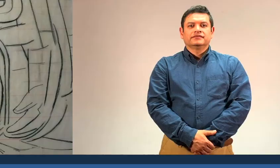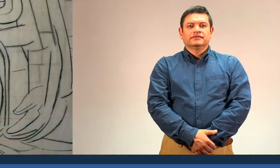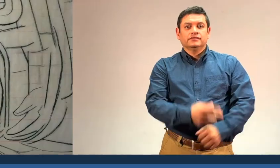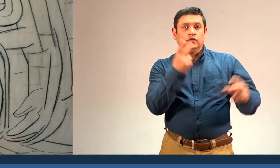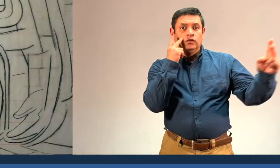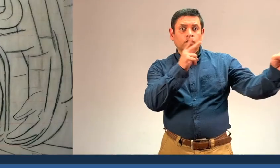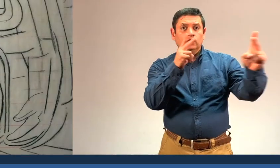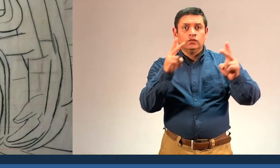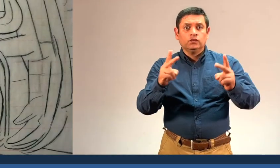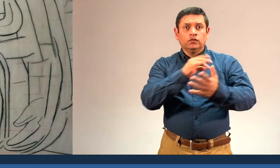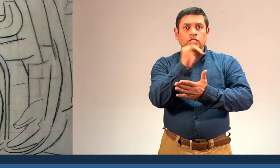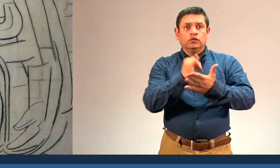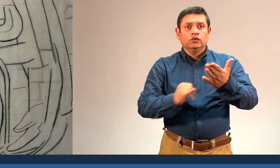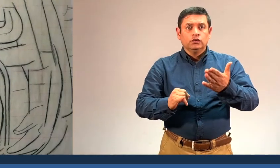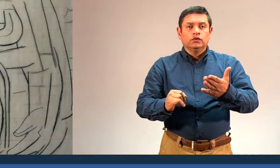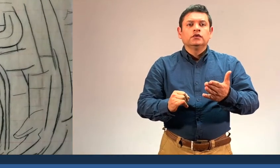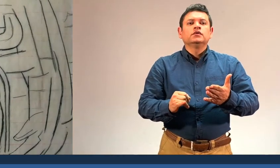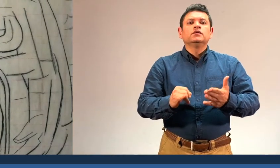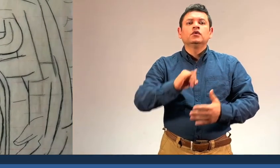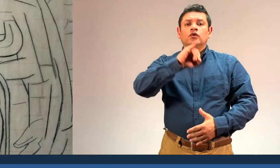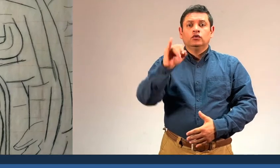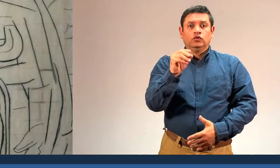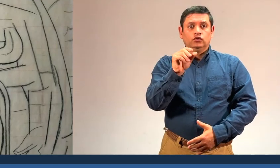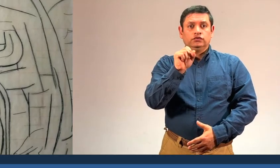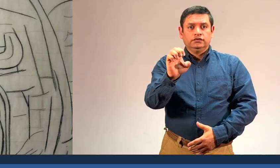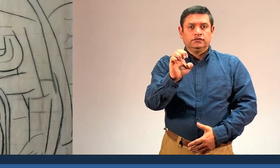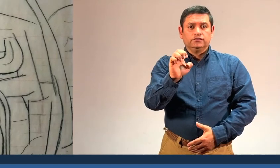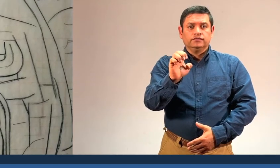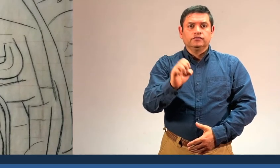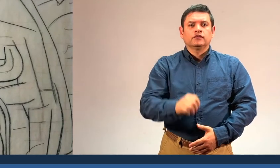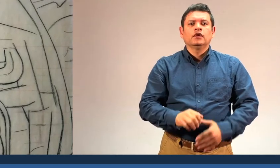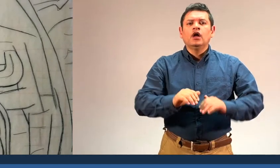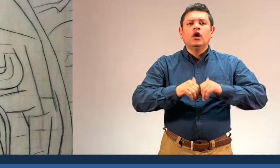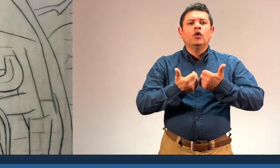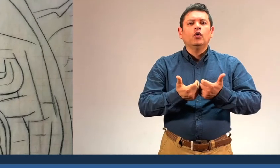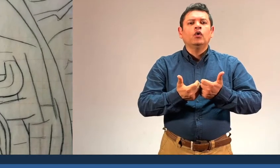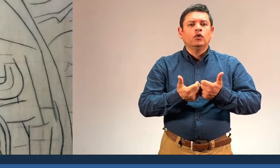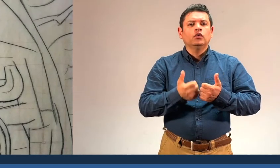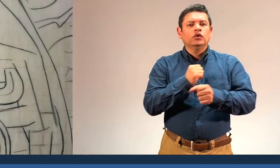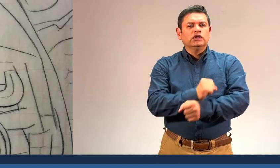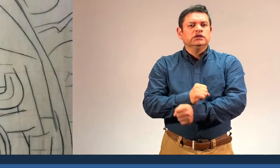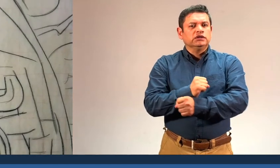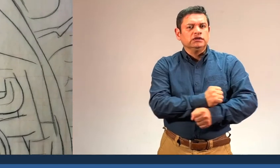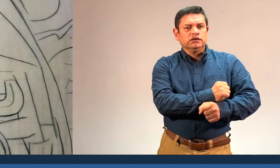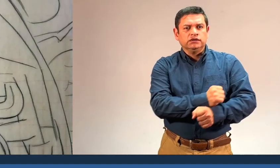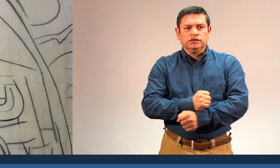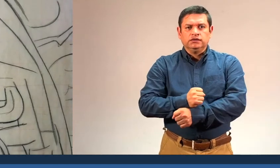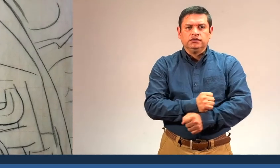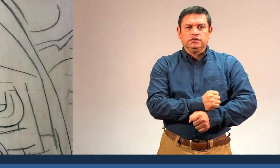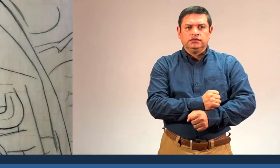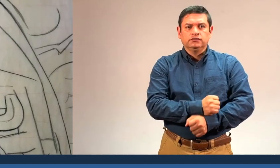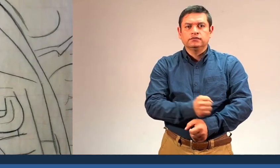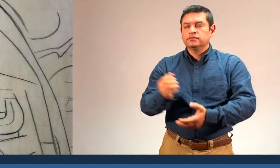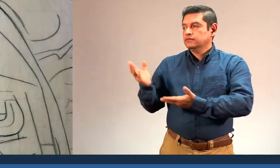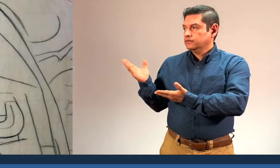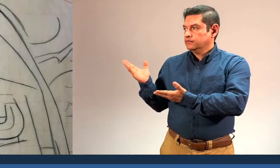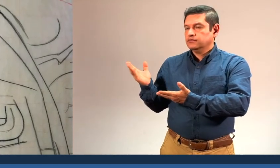You will find sketches of the murals of Maestro José for important works such as The Abolition of Slavery,